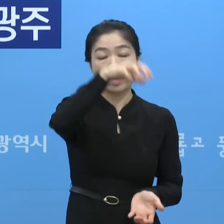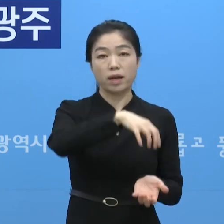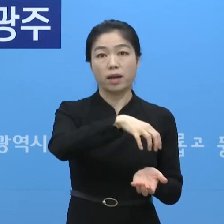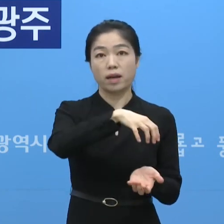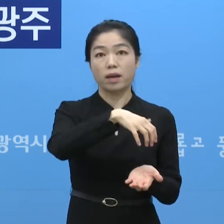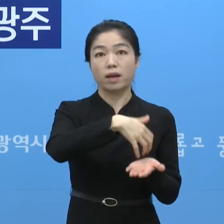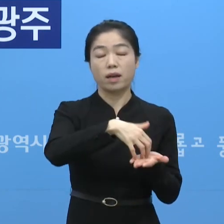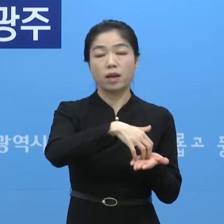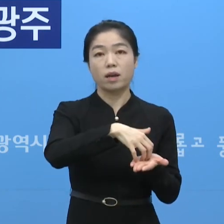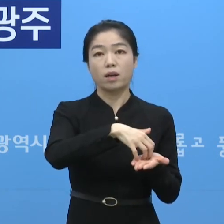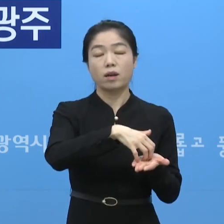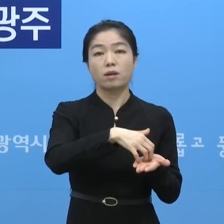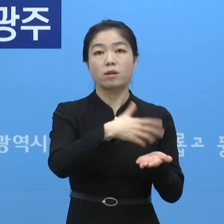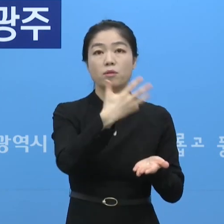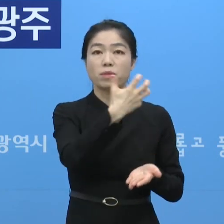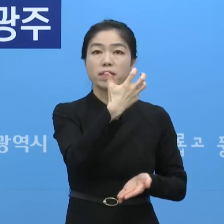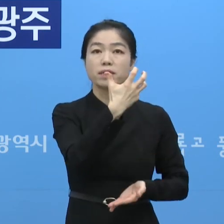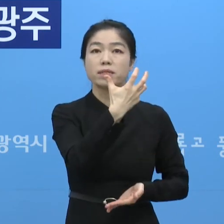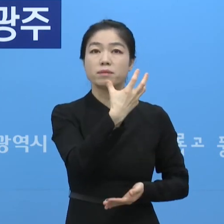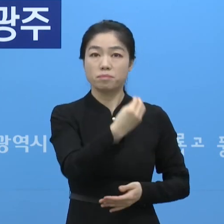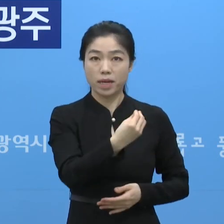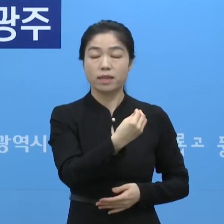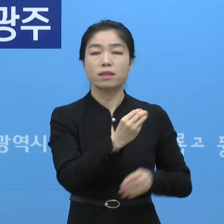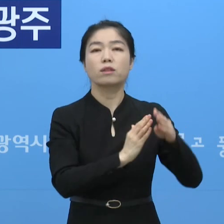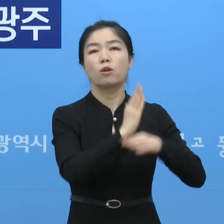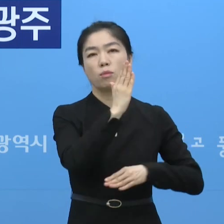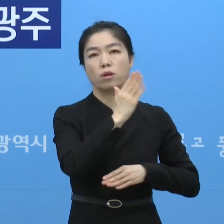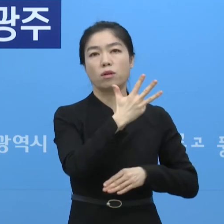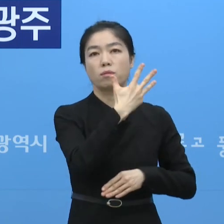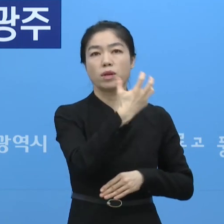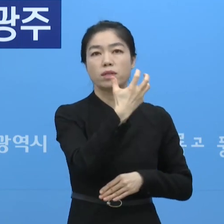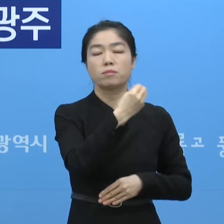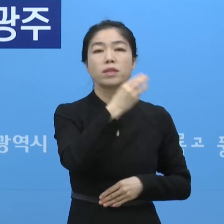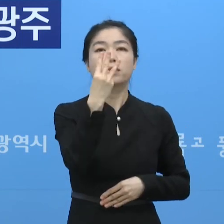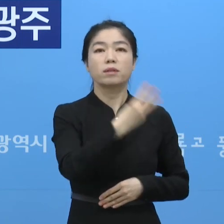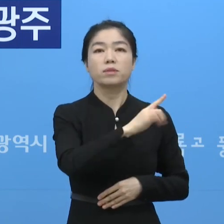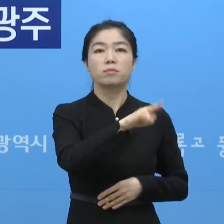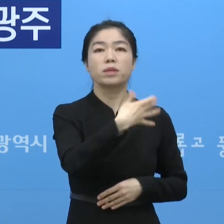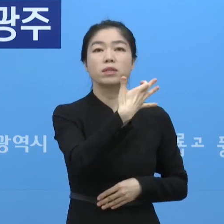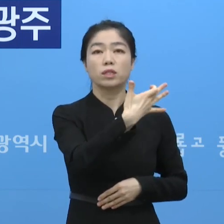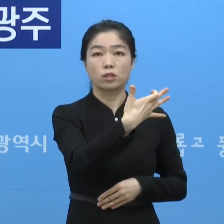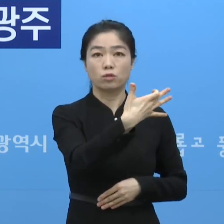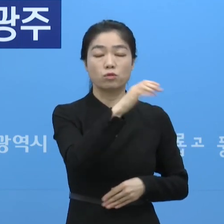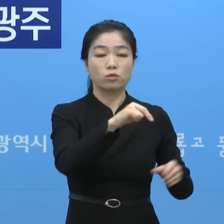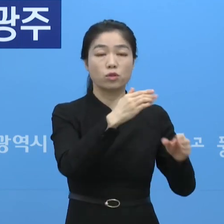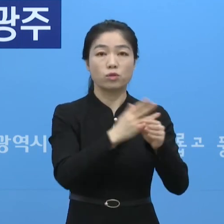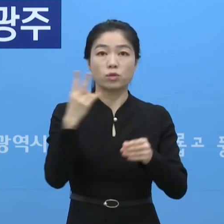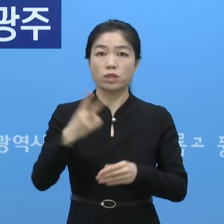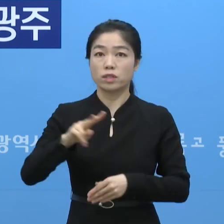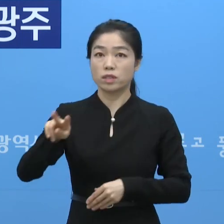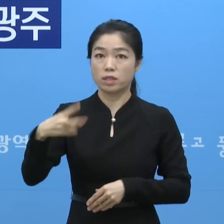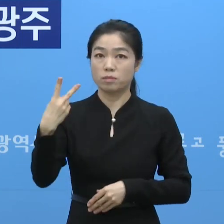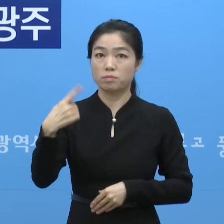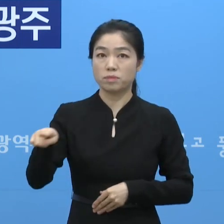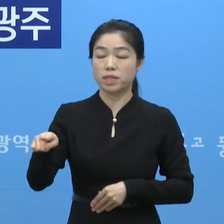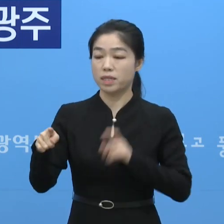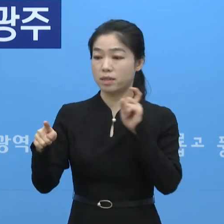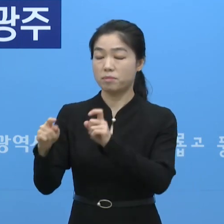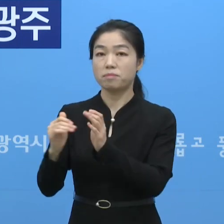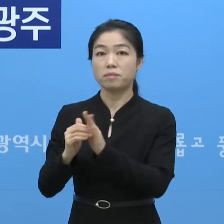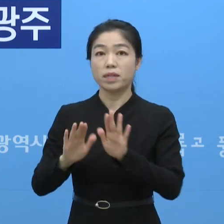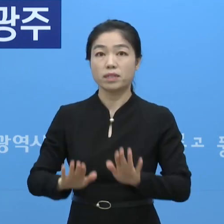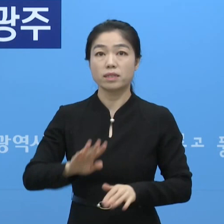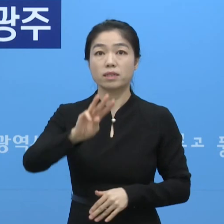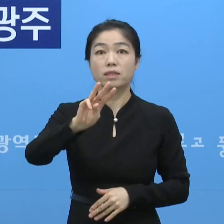검사는 지금 총 누적 80만 건을 넘었는데요. 80만 3,119건입니다. 그중 2,201건 양성,